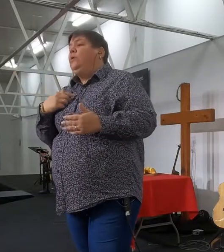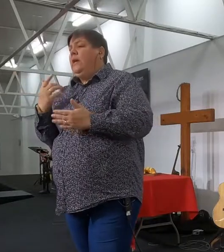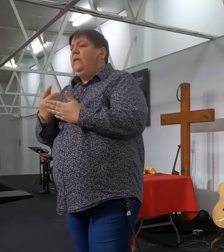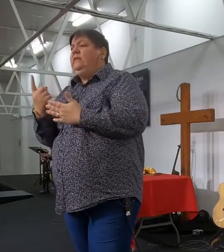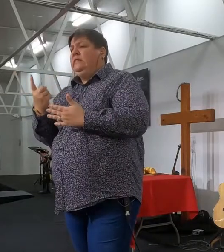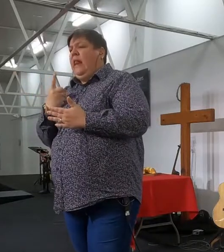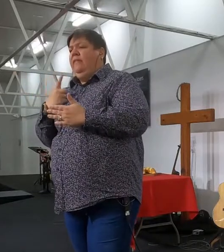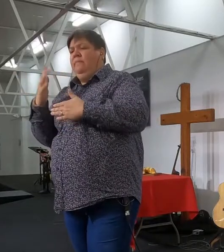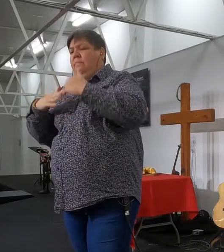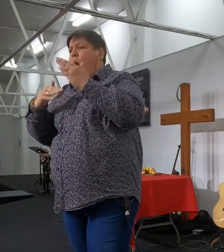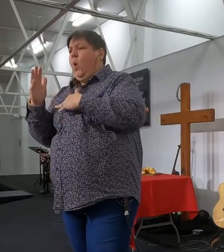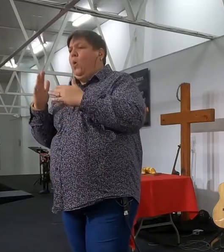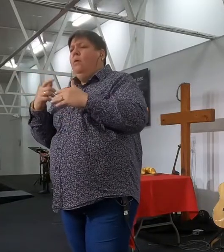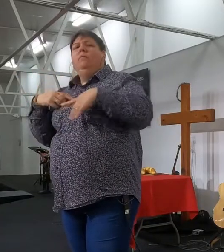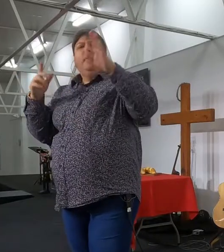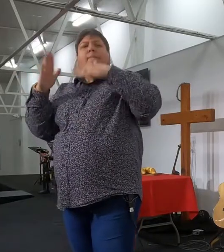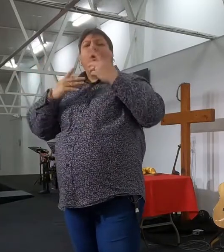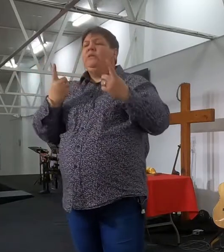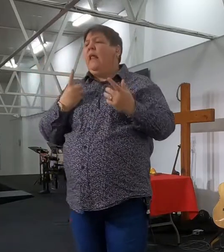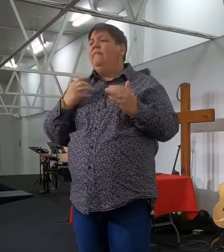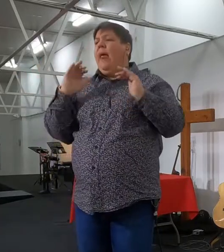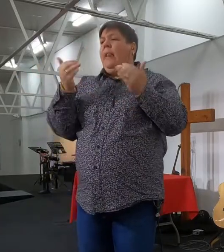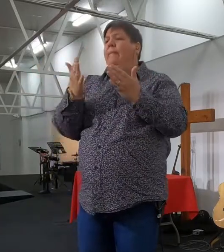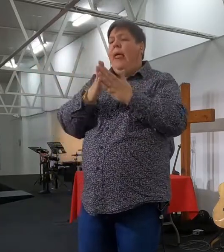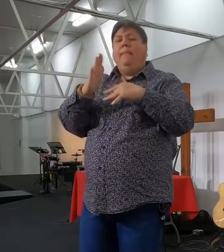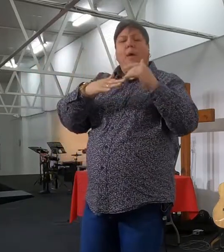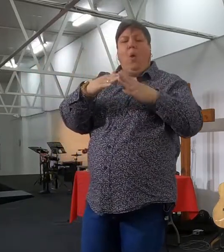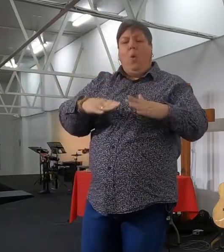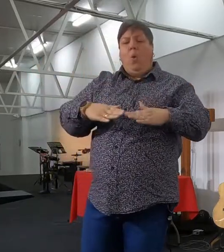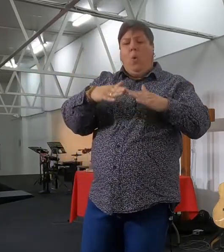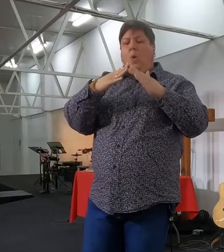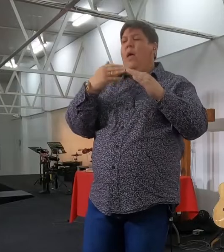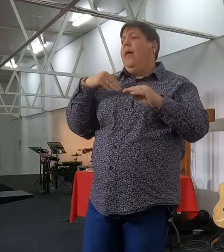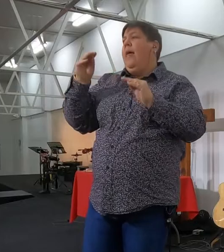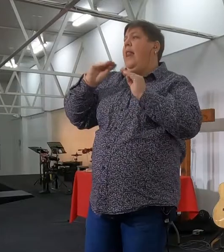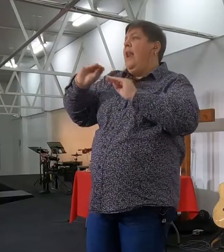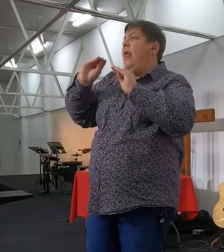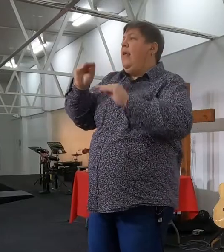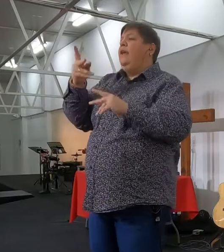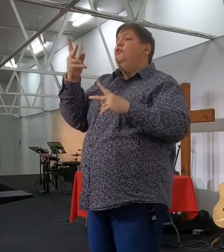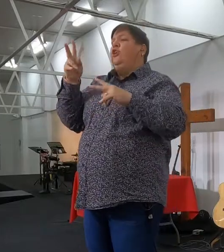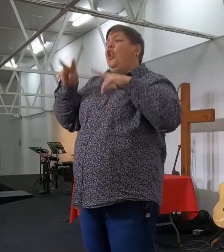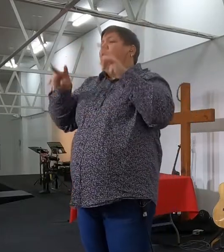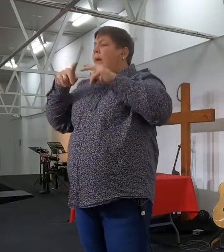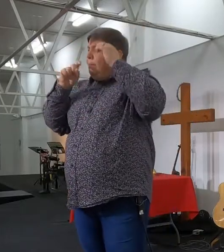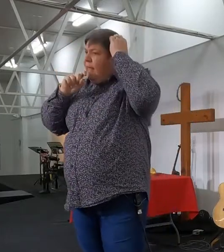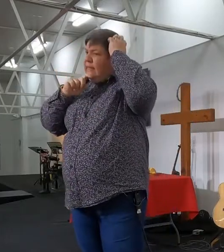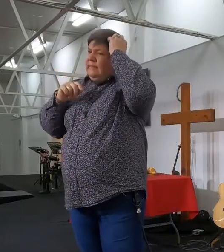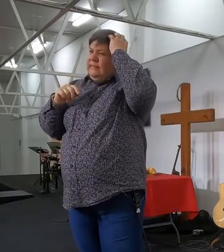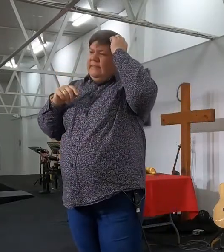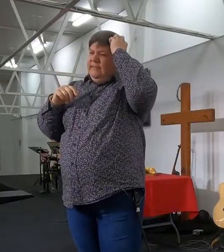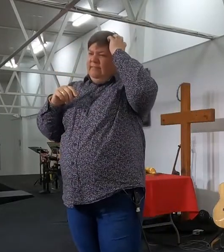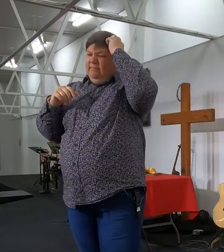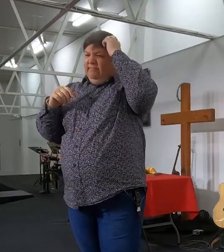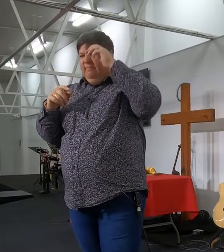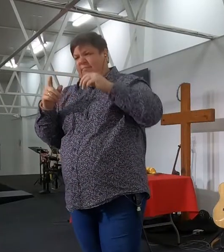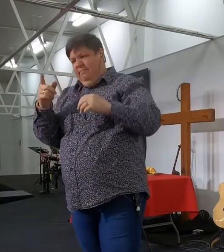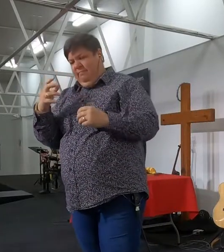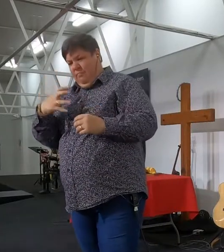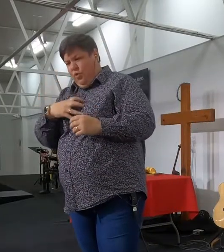bouw. Een self-help kerk. Een kerk, waar ek vir jou leer om een beter mens te wees, en jou karakter te vorm, en weet jy wat, ons kan